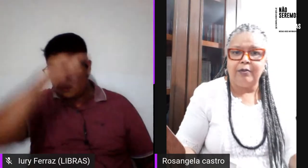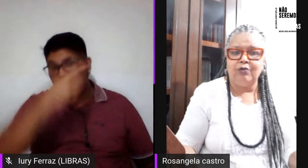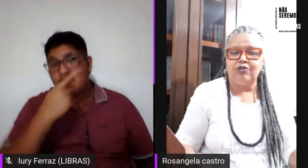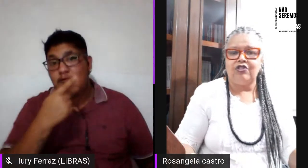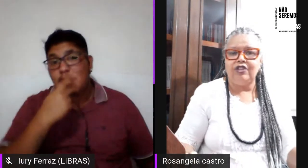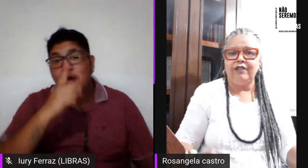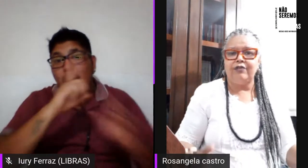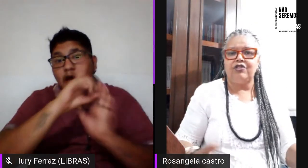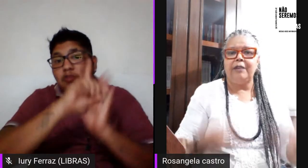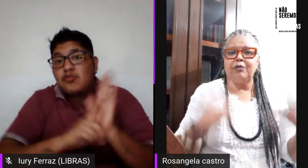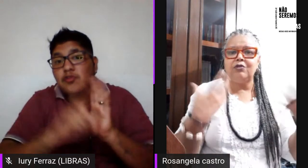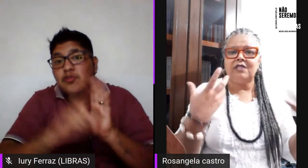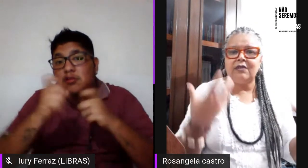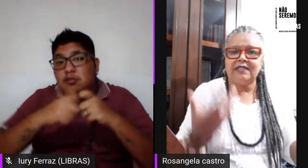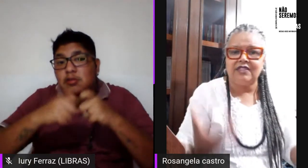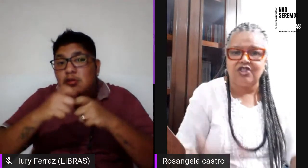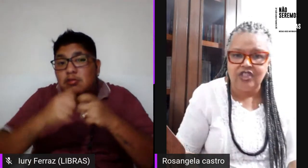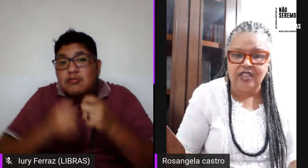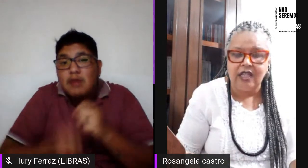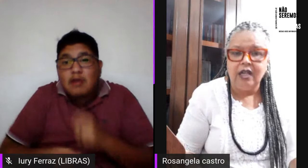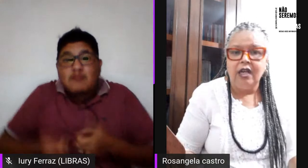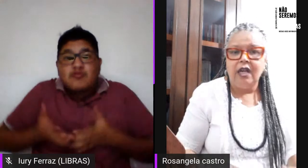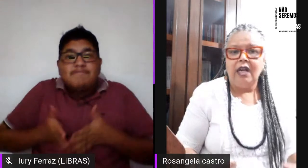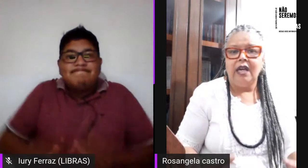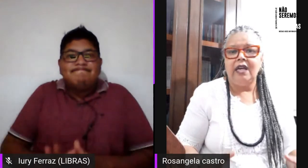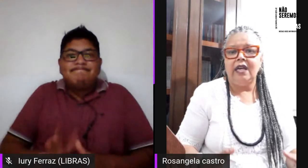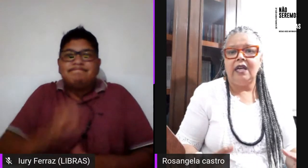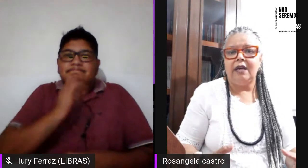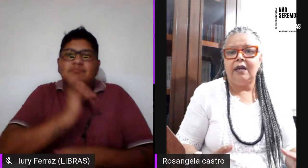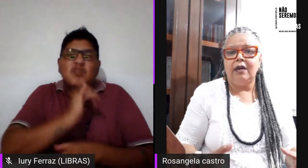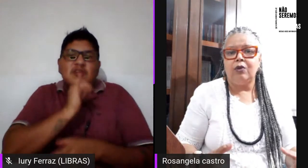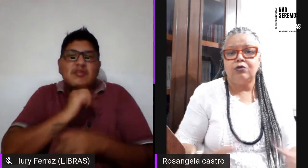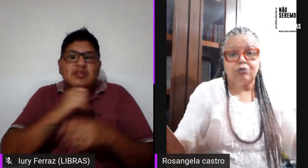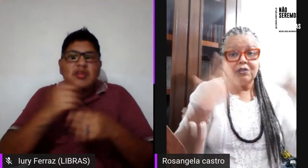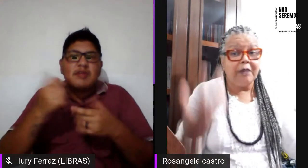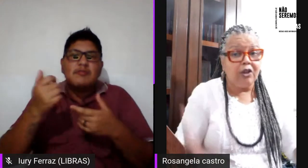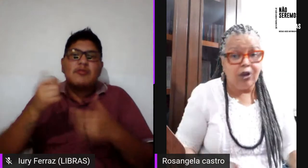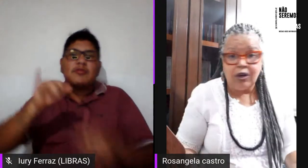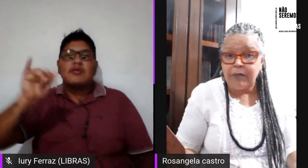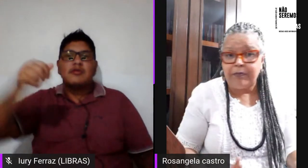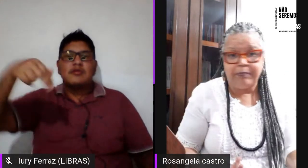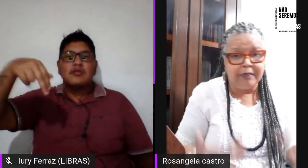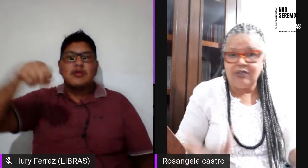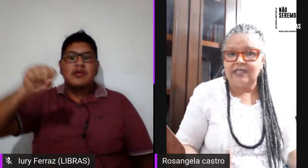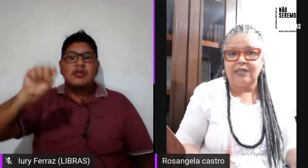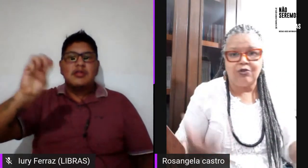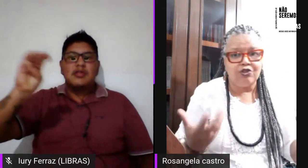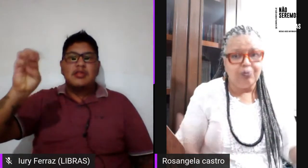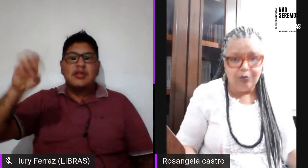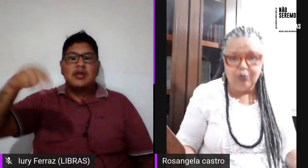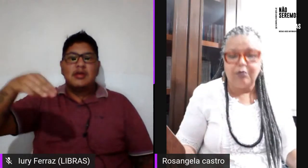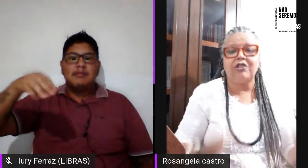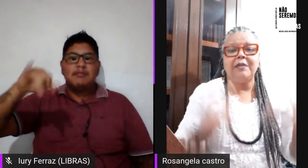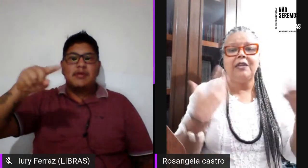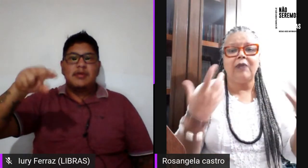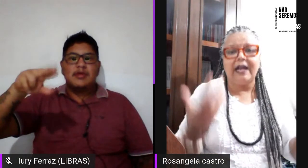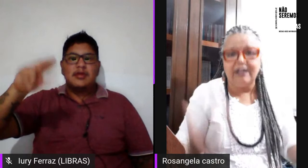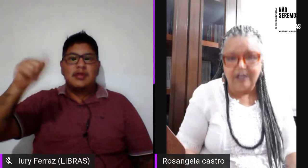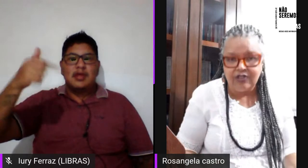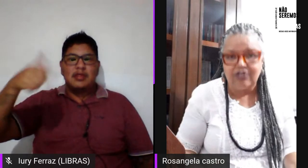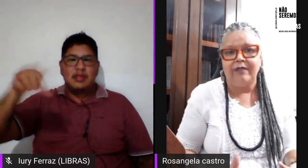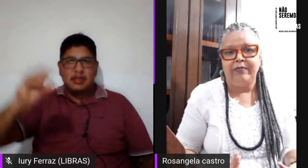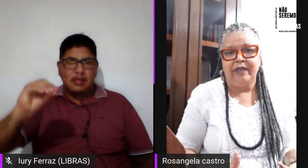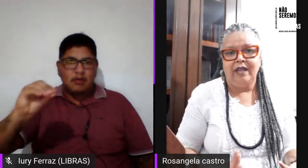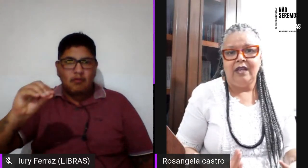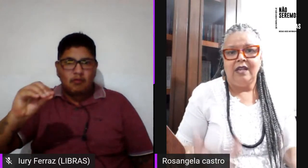reprodutivos reprodução assistida o SUS é o melhor plano de saúde do mundo mas também não